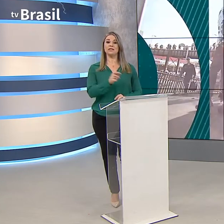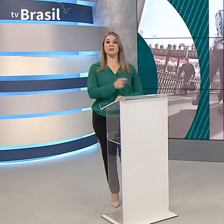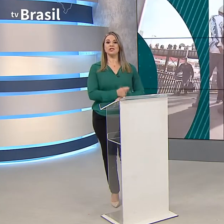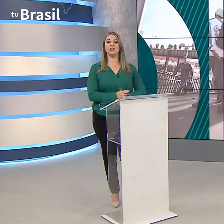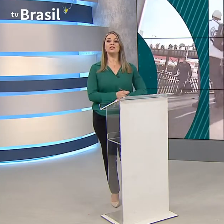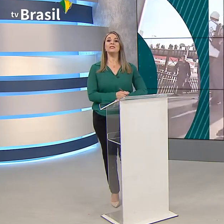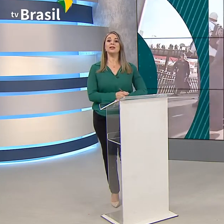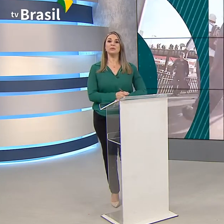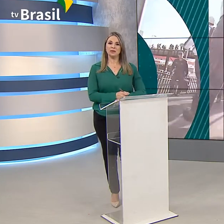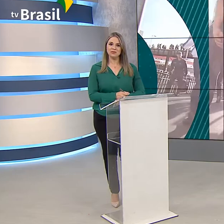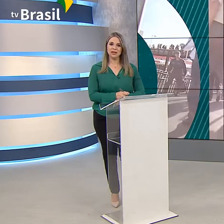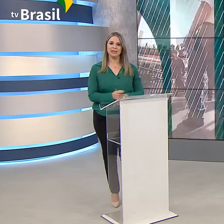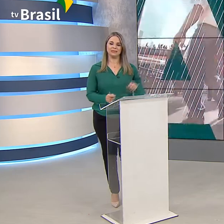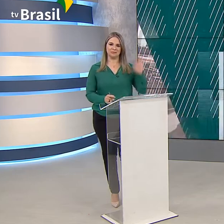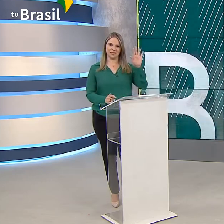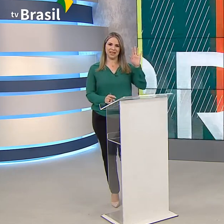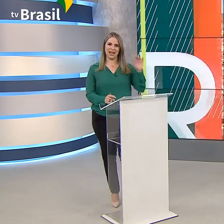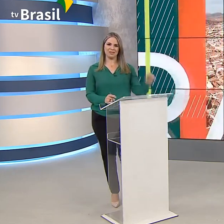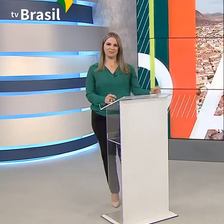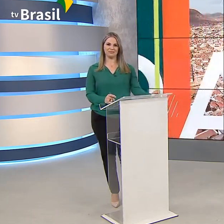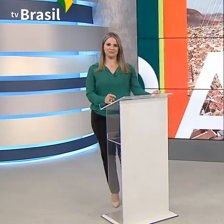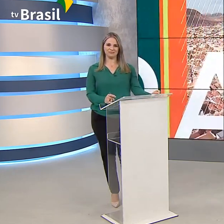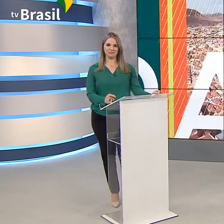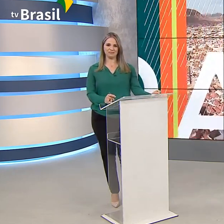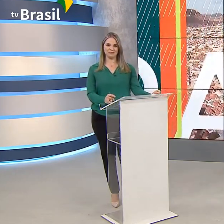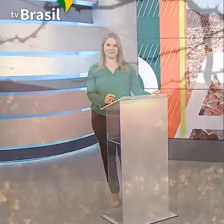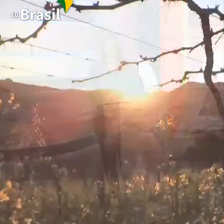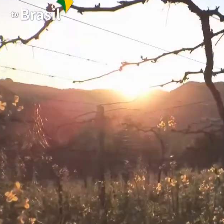se vê no Brasil em dia de segunda-feira. Até lá!